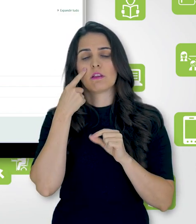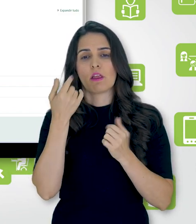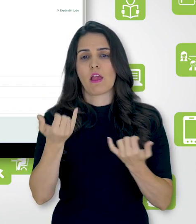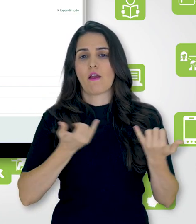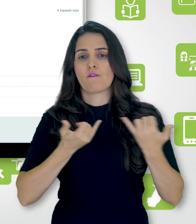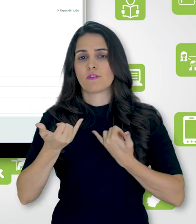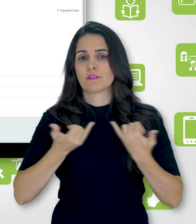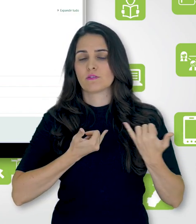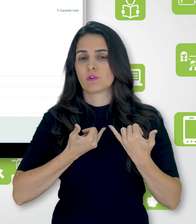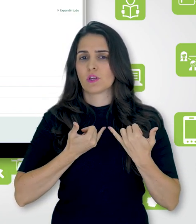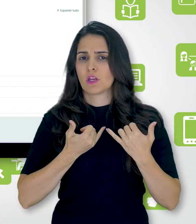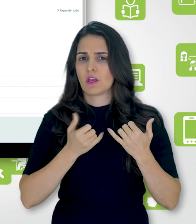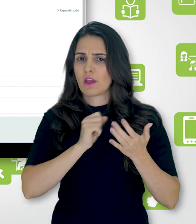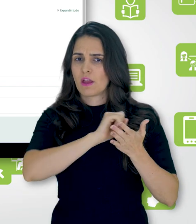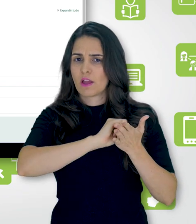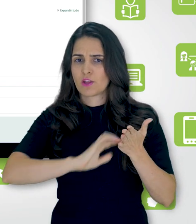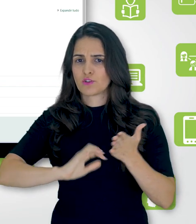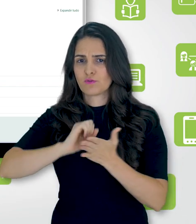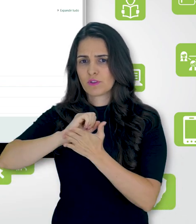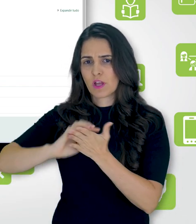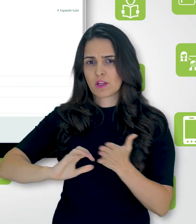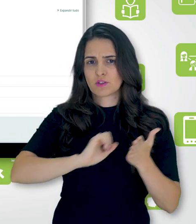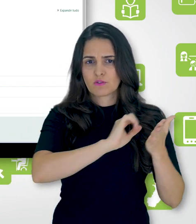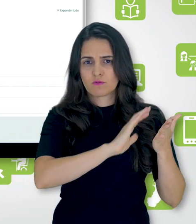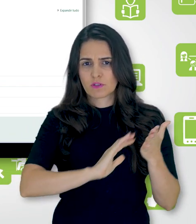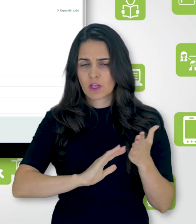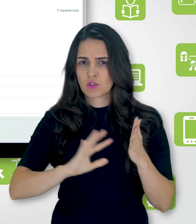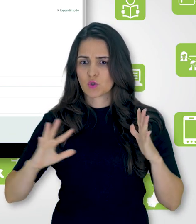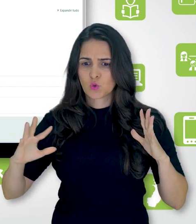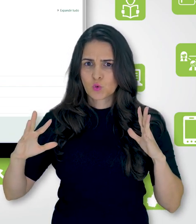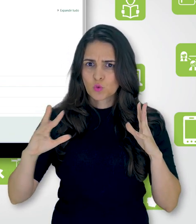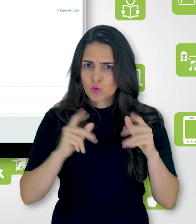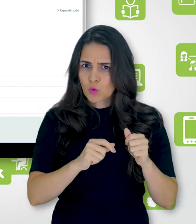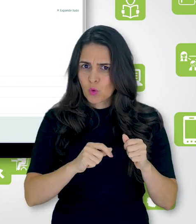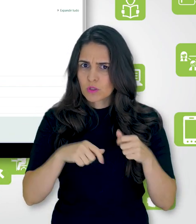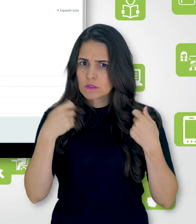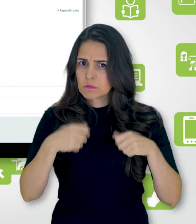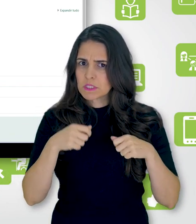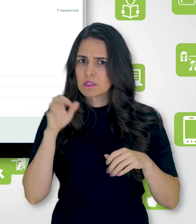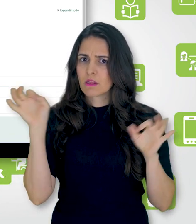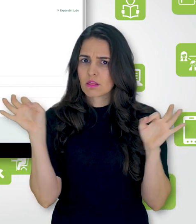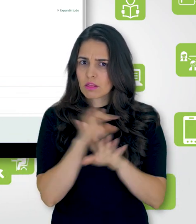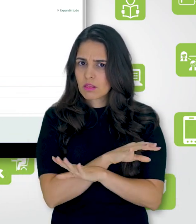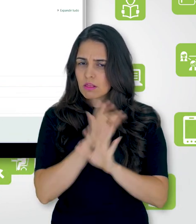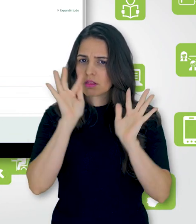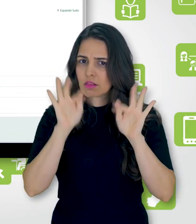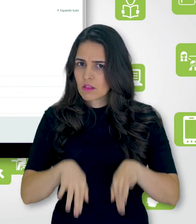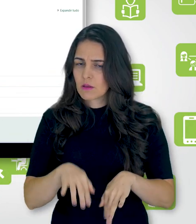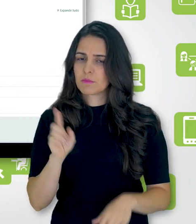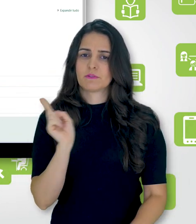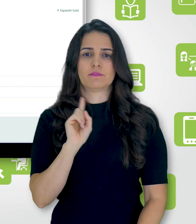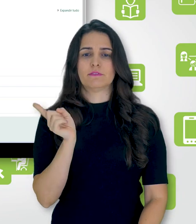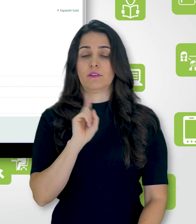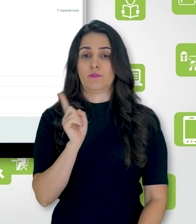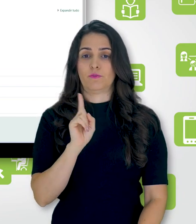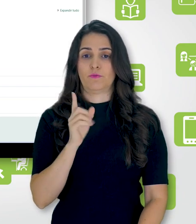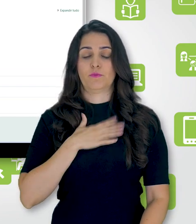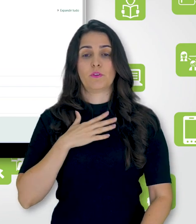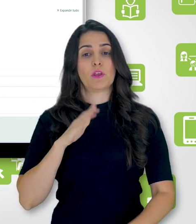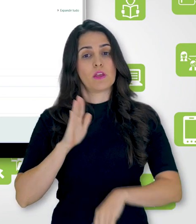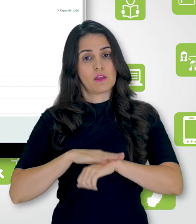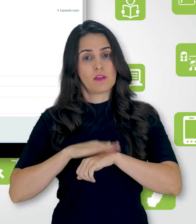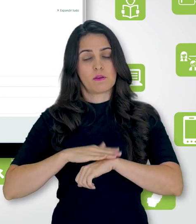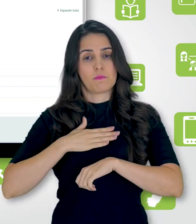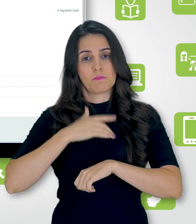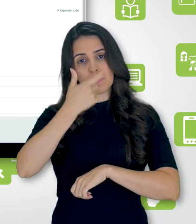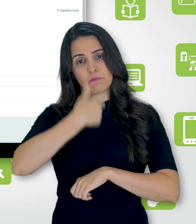que nem todas as atividades com conclusão possuem uma conclusão esperada, que é a data. Então, essa configuração,